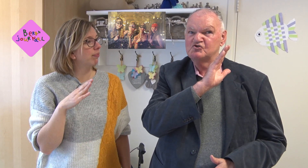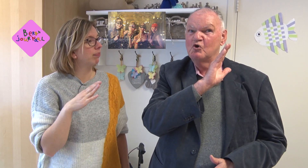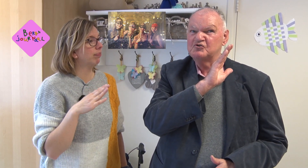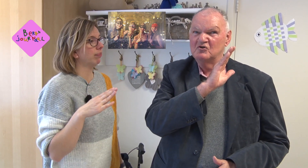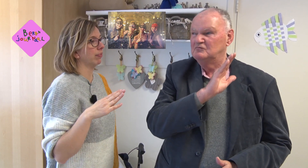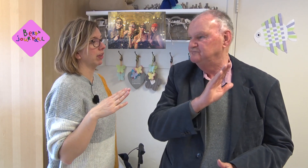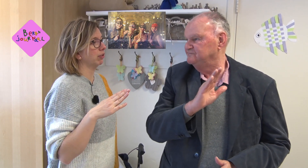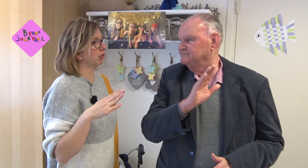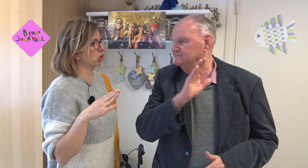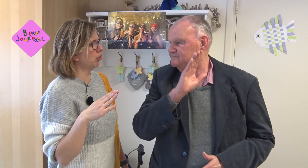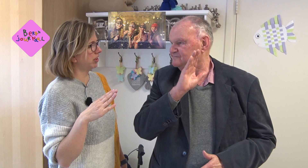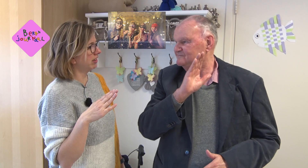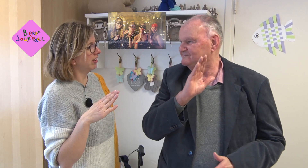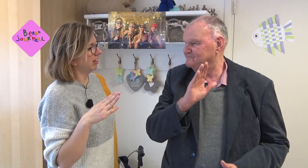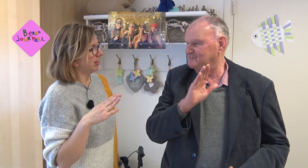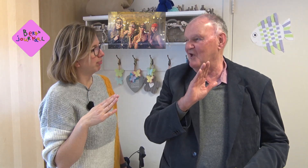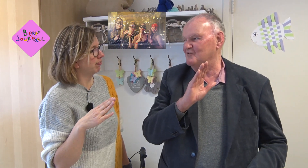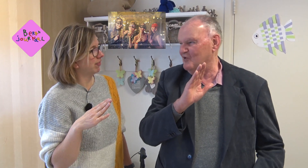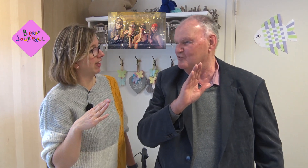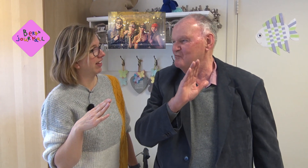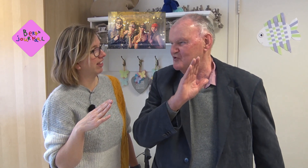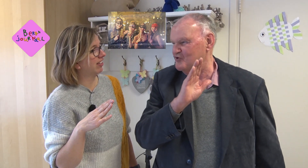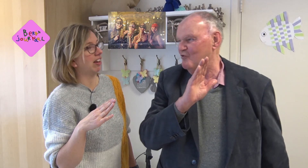zotte de zotte dat noemen ze zo